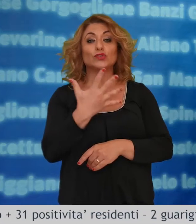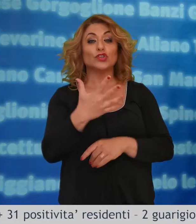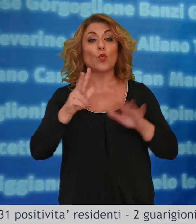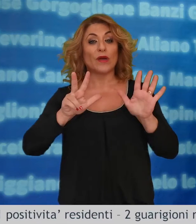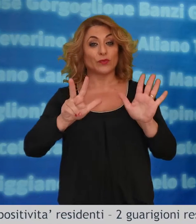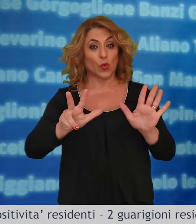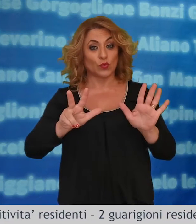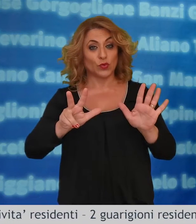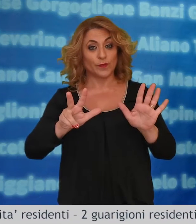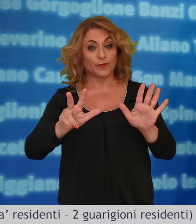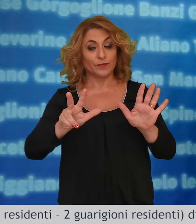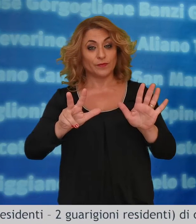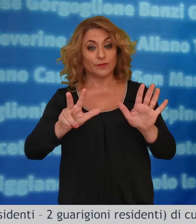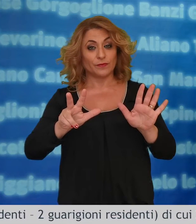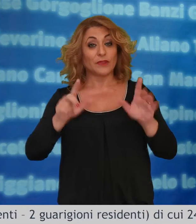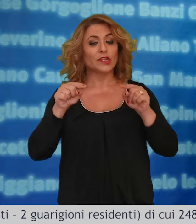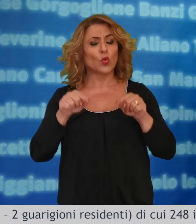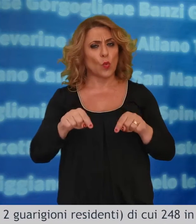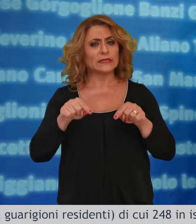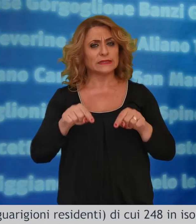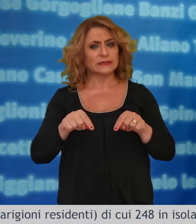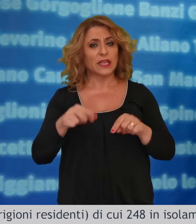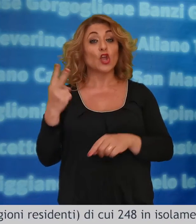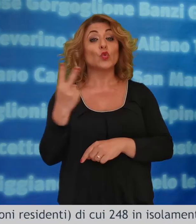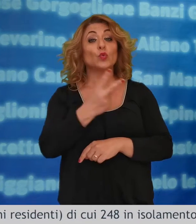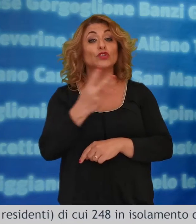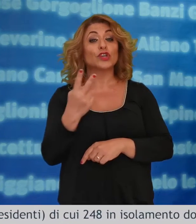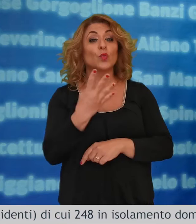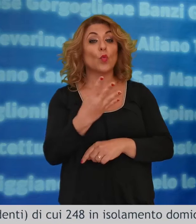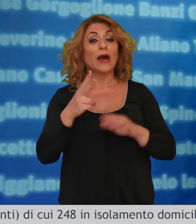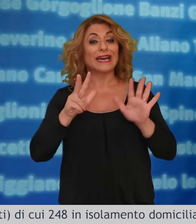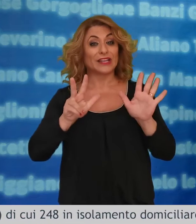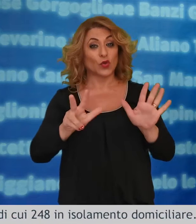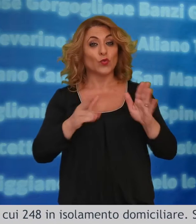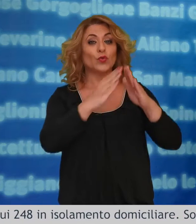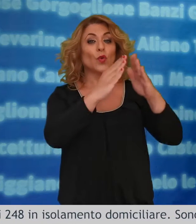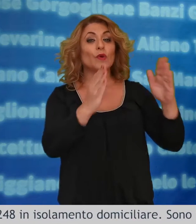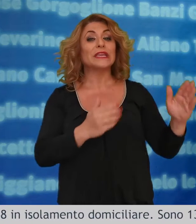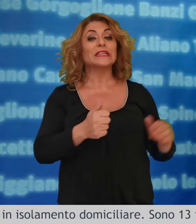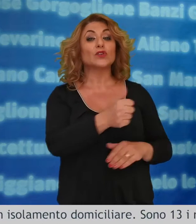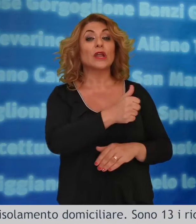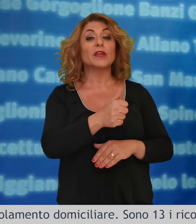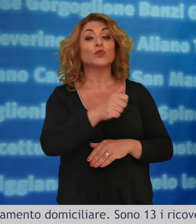di cui 248 in isolamento domiciliare